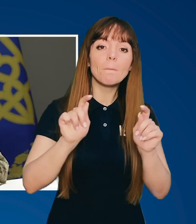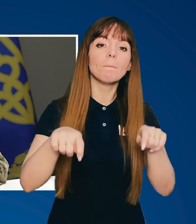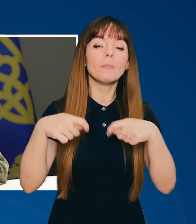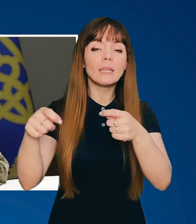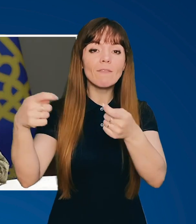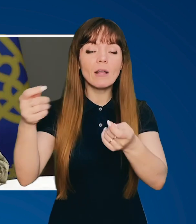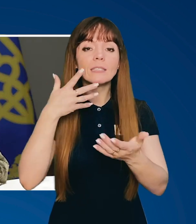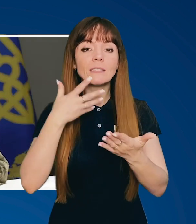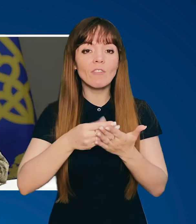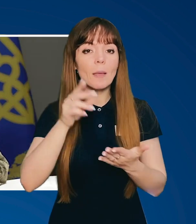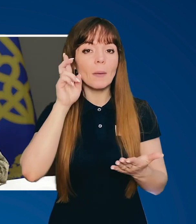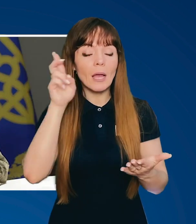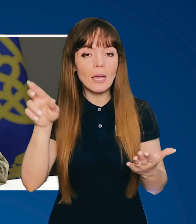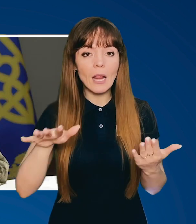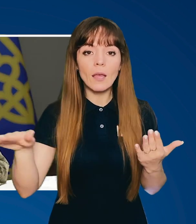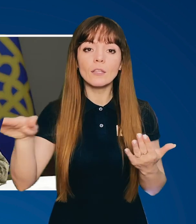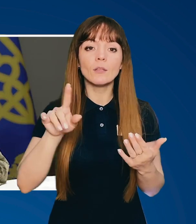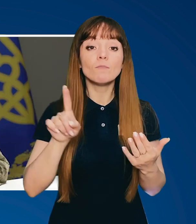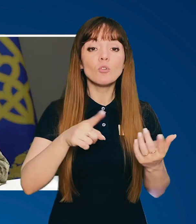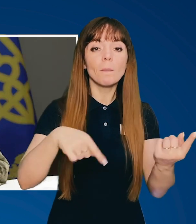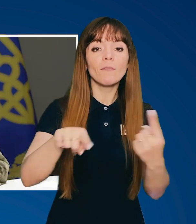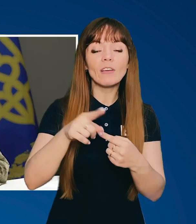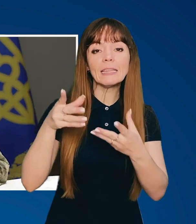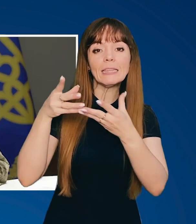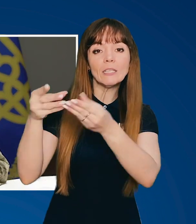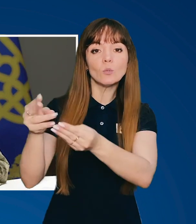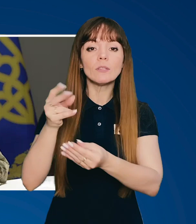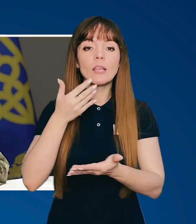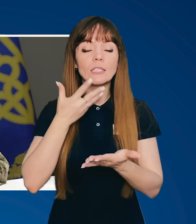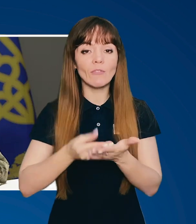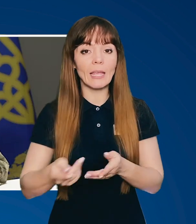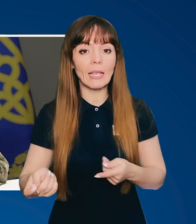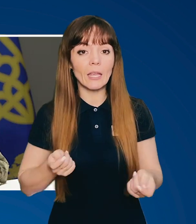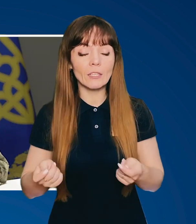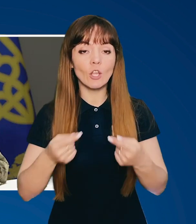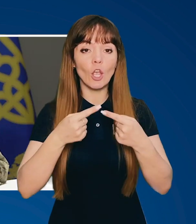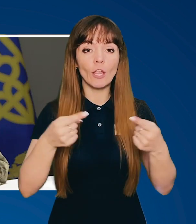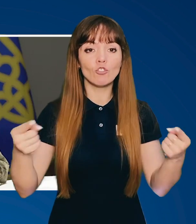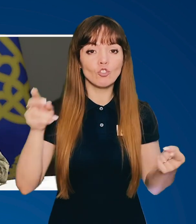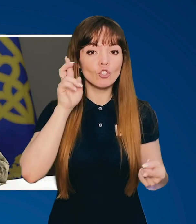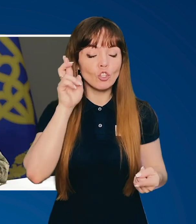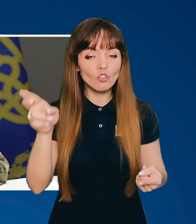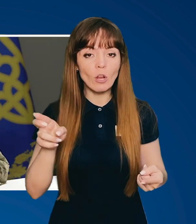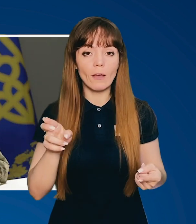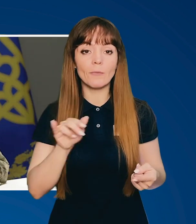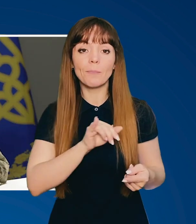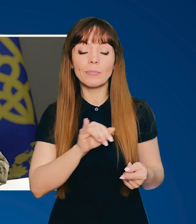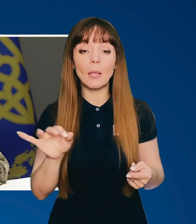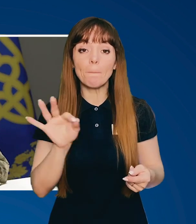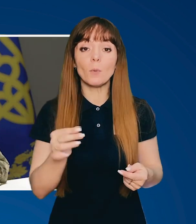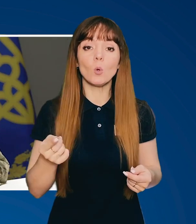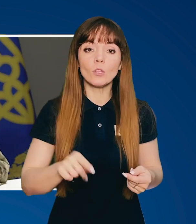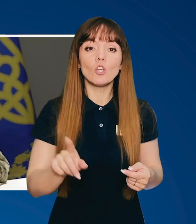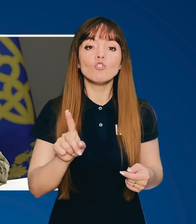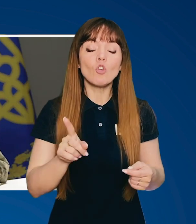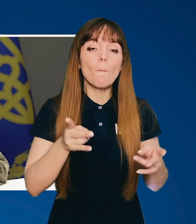ви передавали своїм країнам. Щоб ви тиснули на своє керівництво інших держав. І про те, що